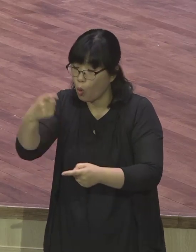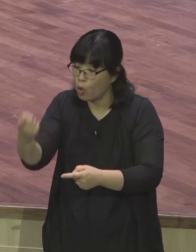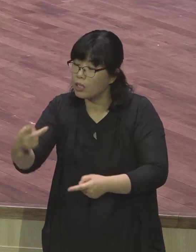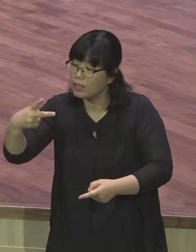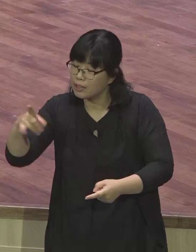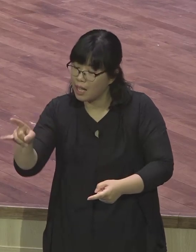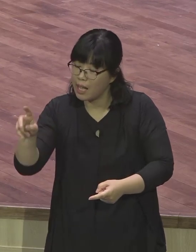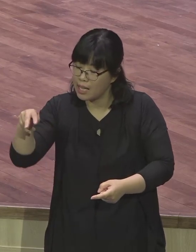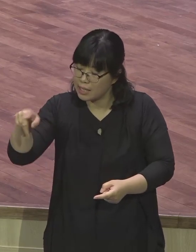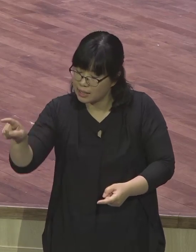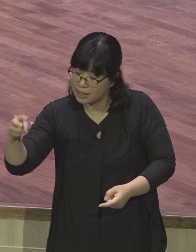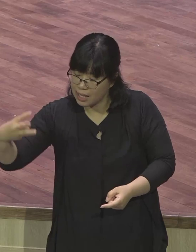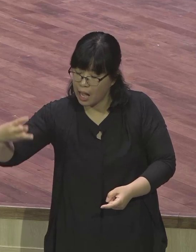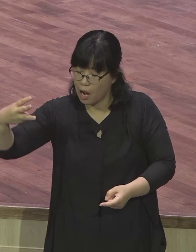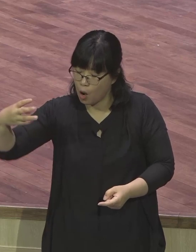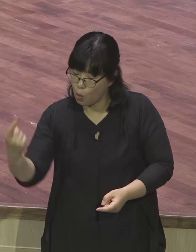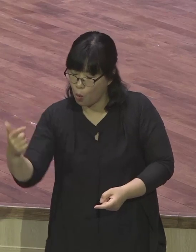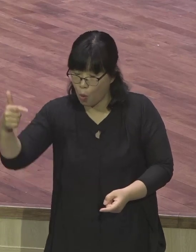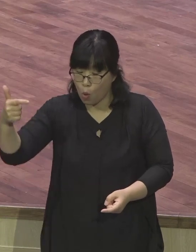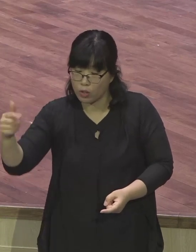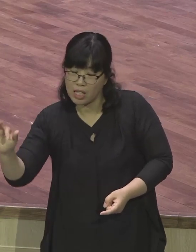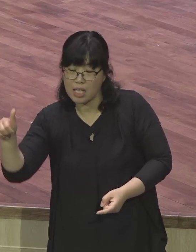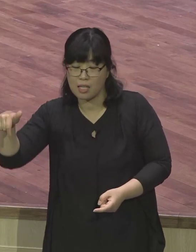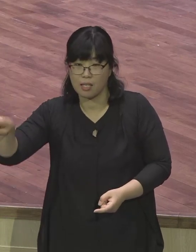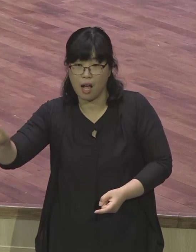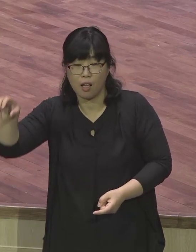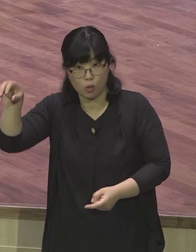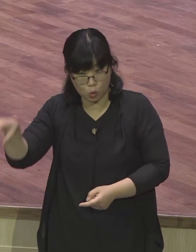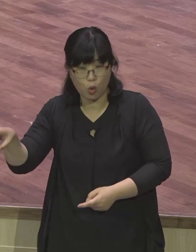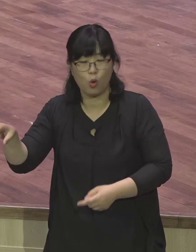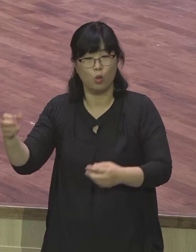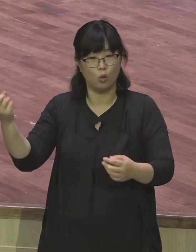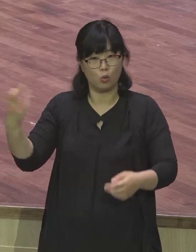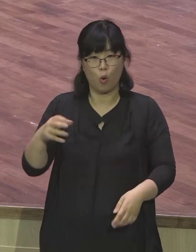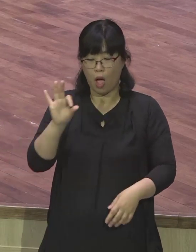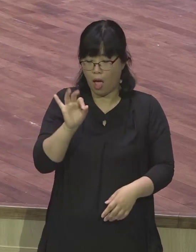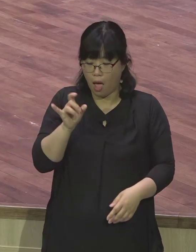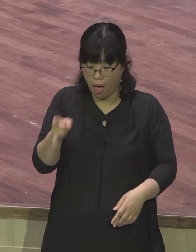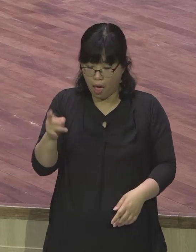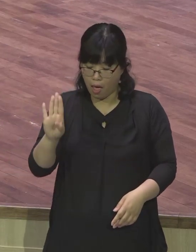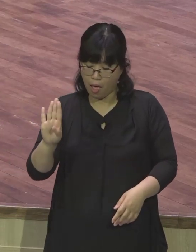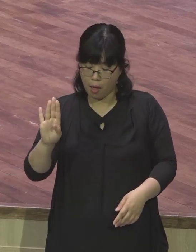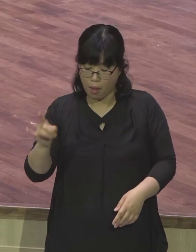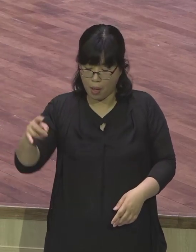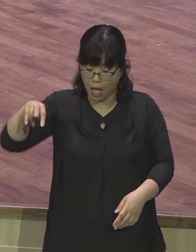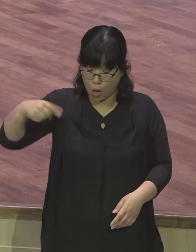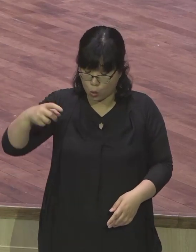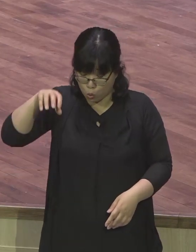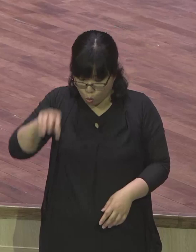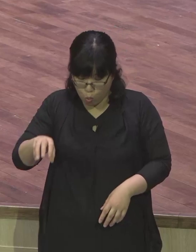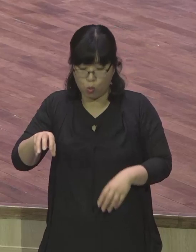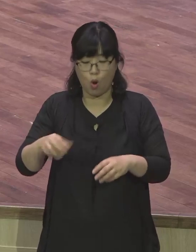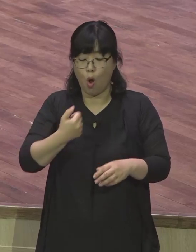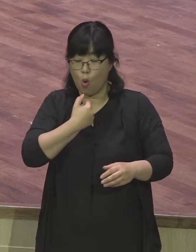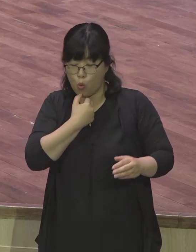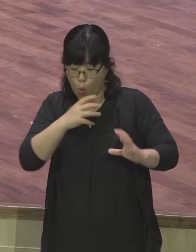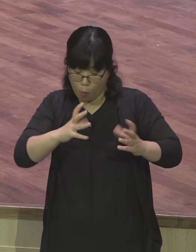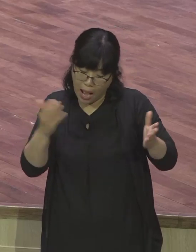고린도 지역으로 에베소 지역에서 노마까지 전도와 성교를 하게 됩니다 이렇게 전도와